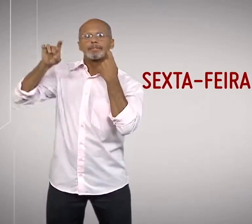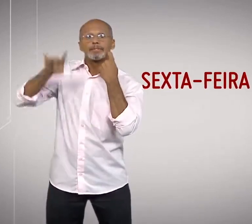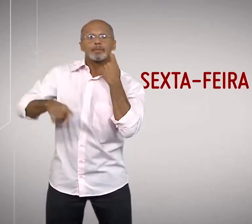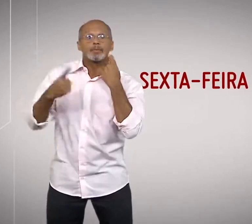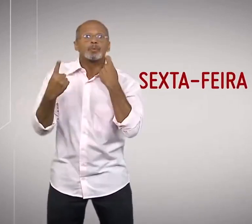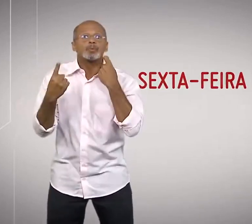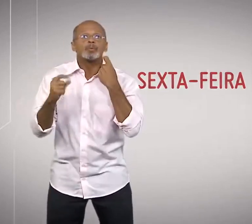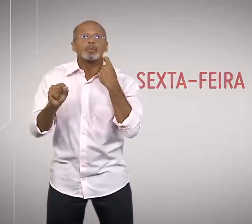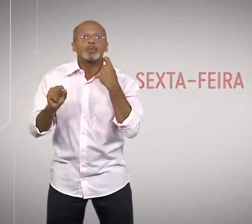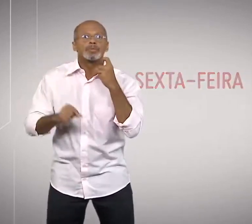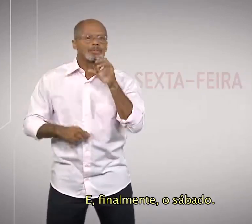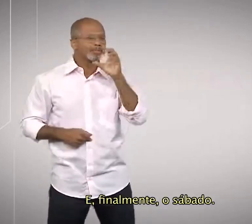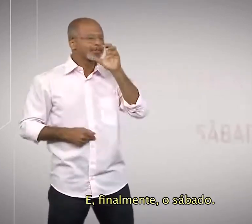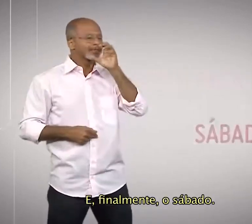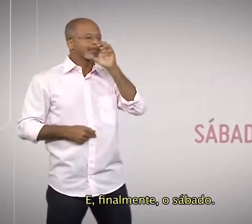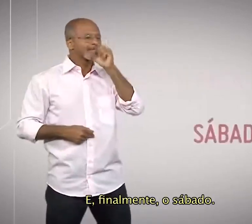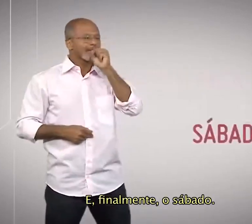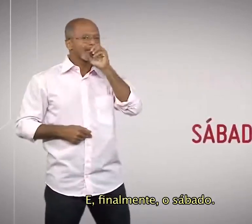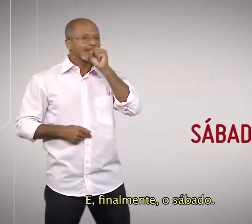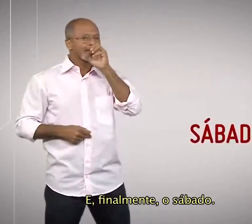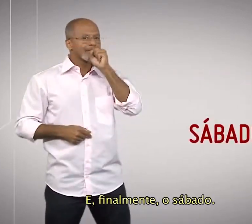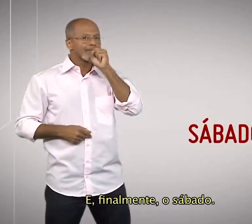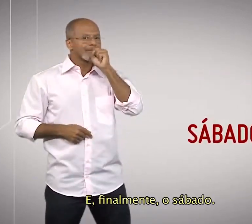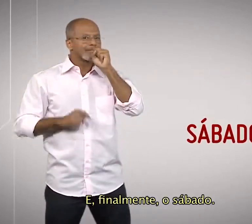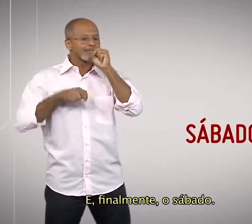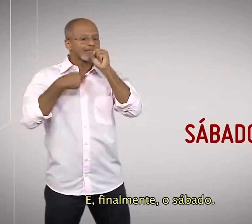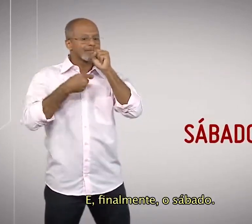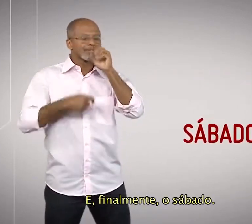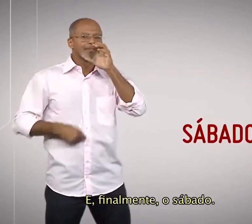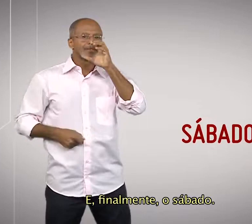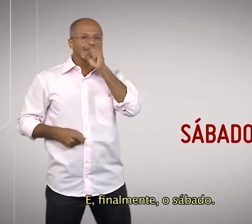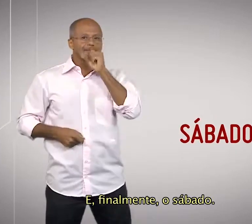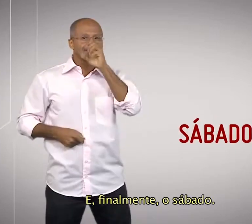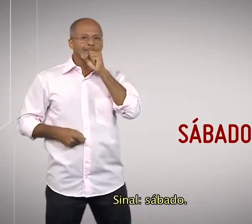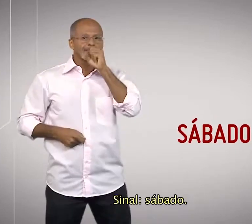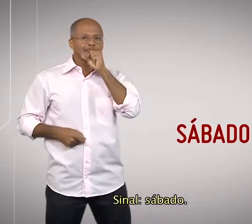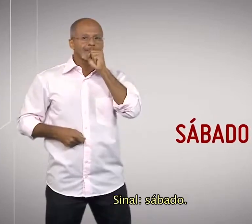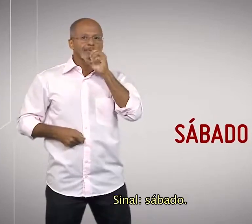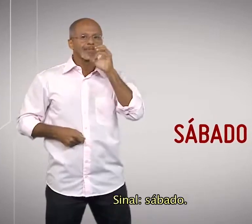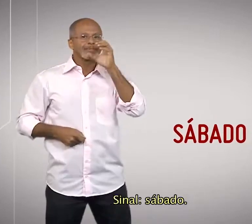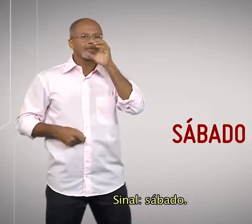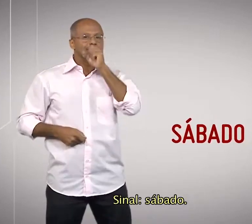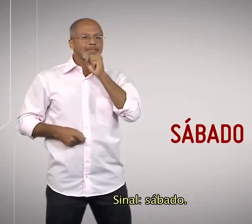E, finalmente, o sábado. Sinal, sábado.